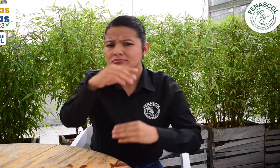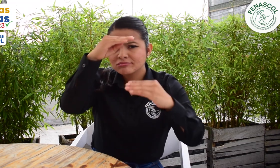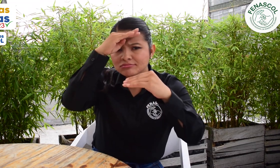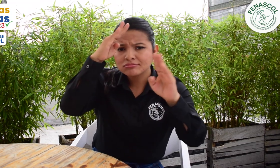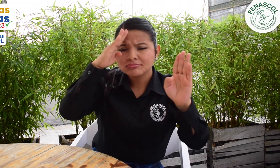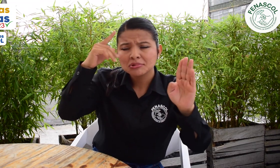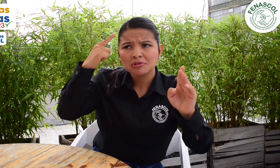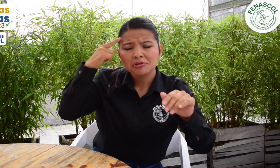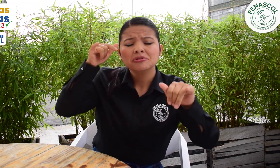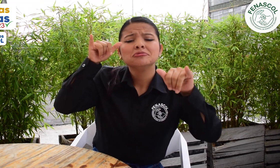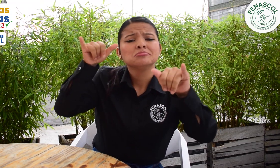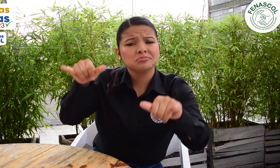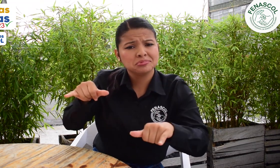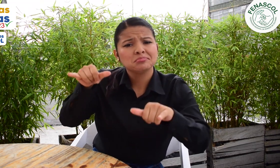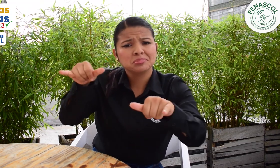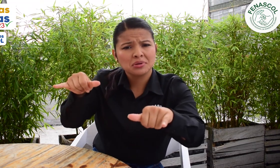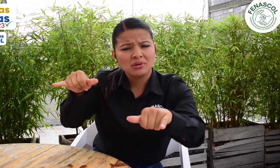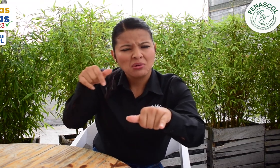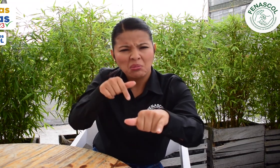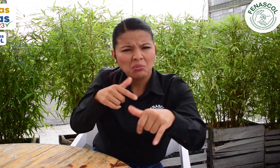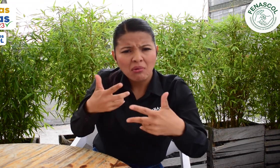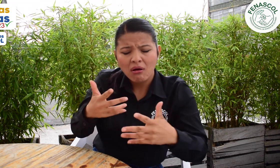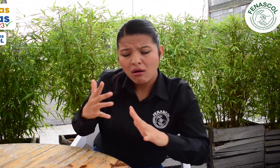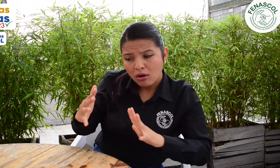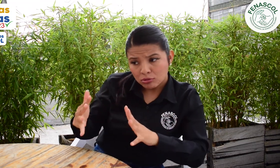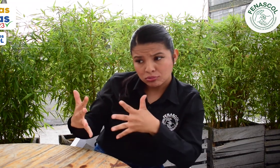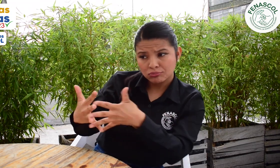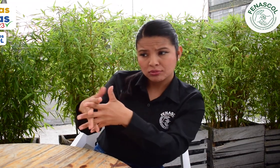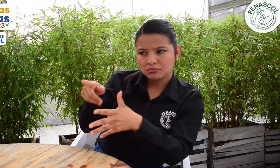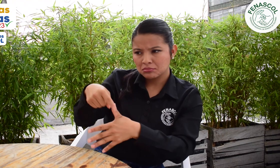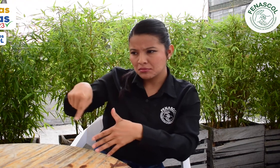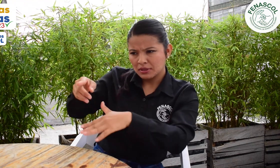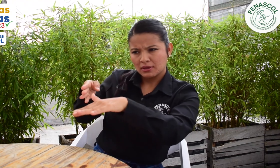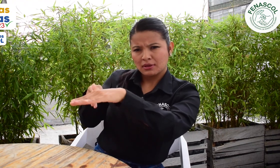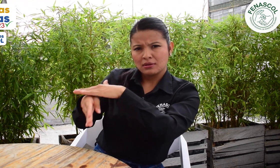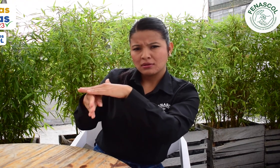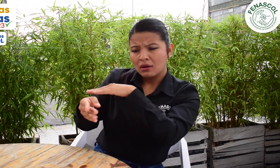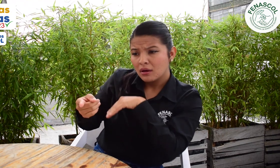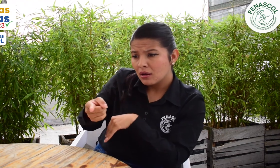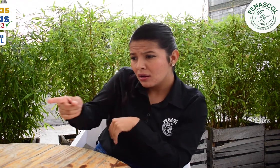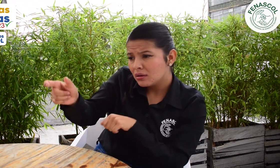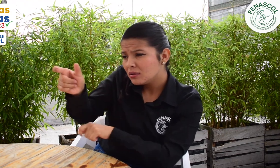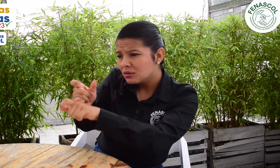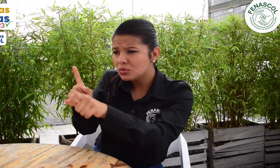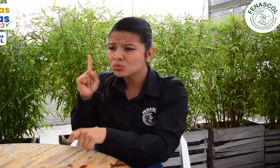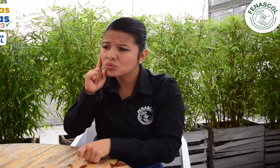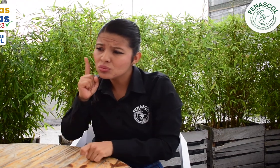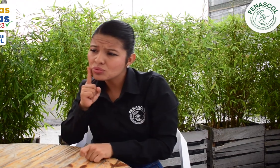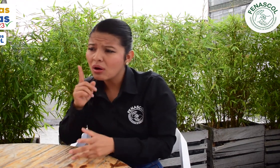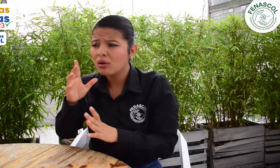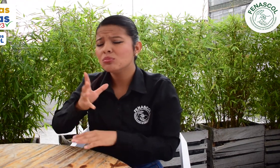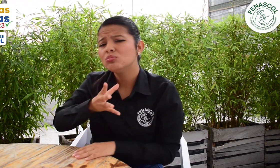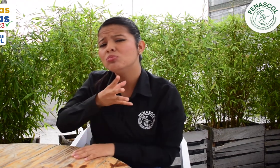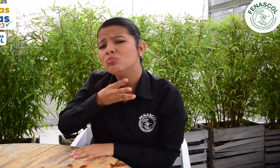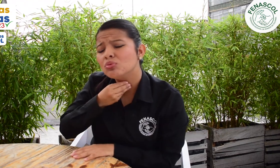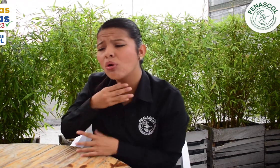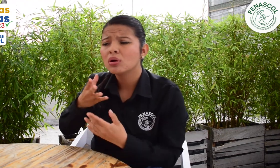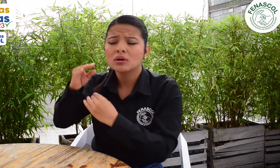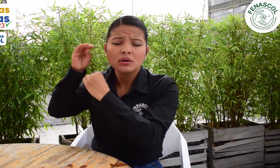término de sordo-mudo, enfocándose en la deficiencia auditiva. Pero esto para las personas sordas no es así. El término